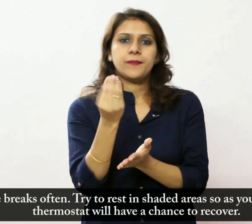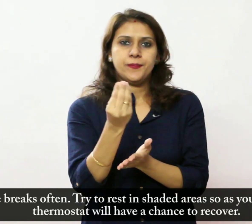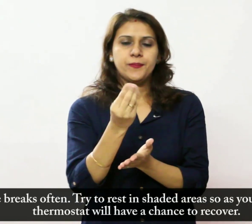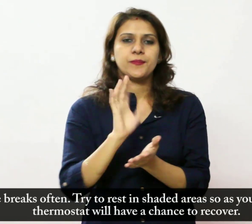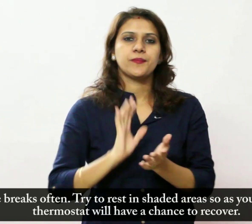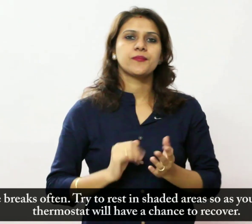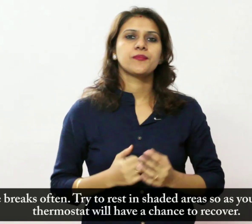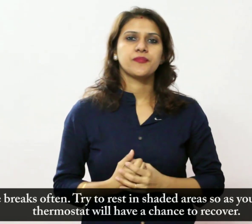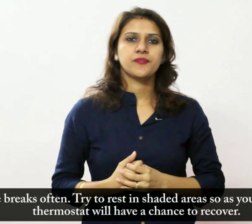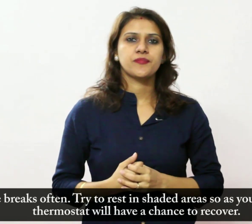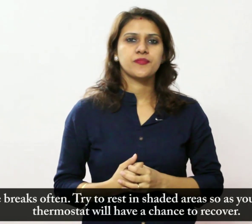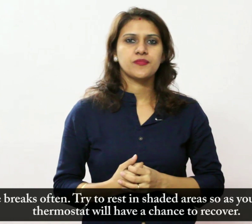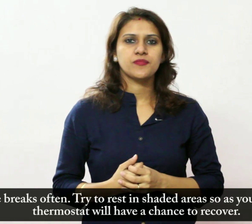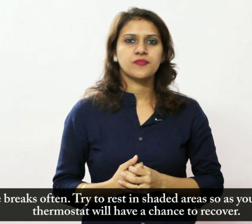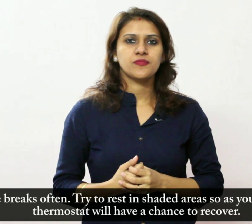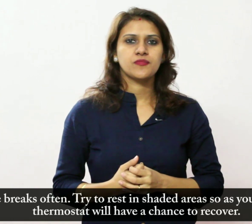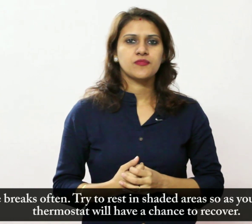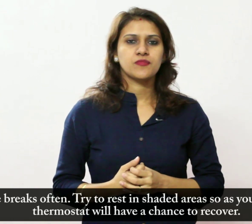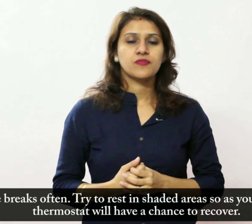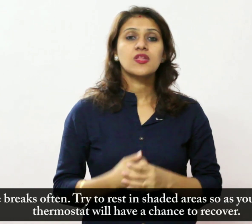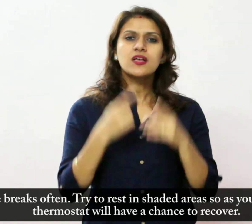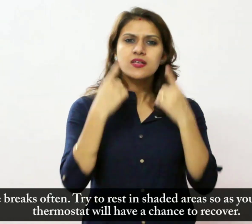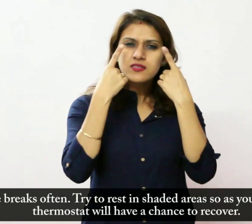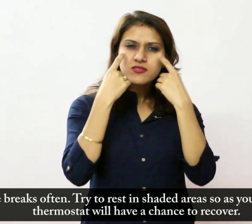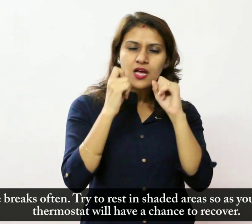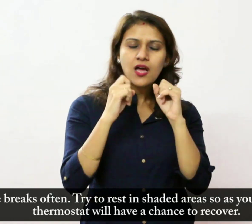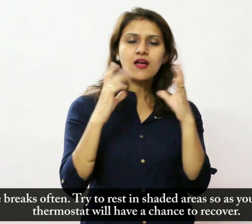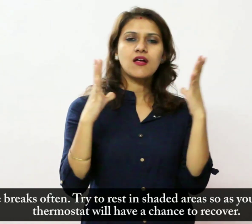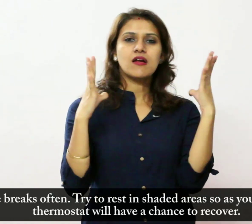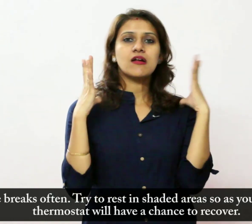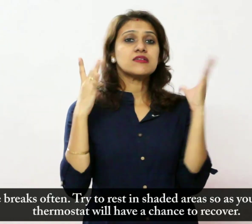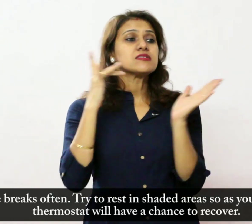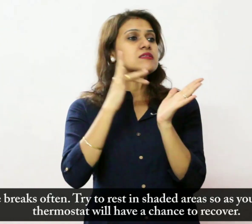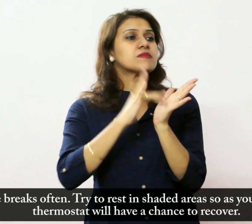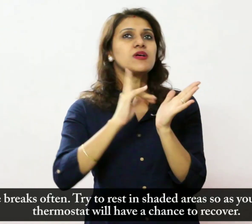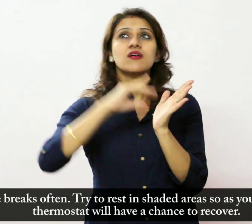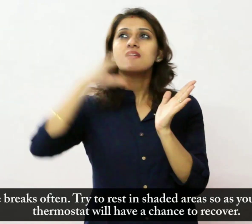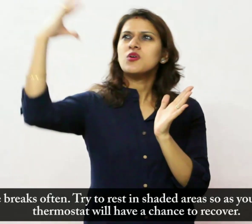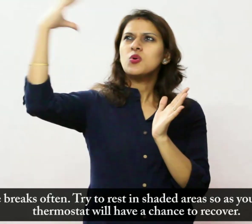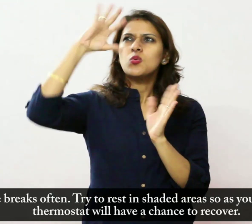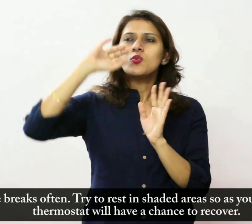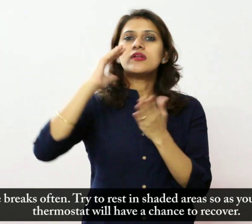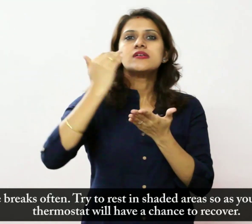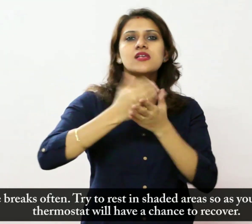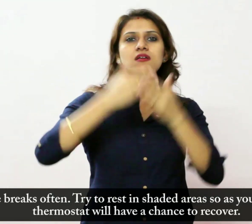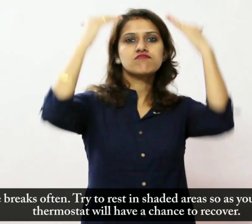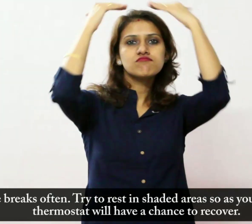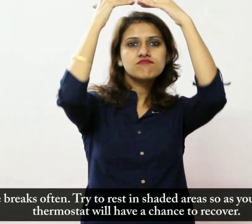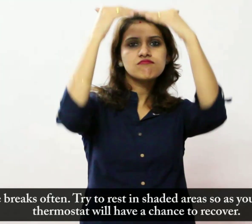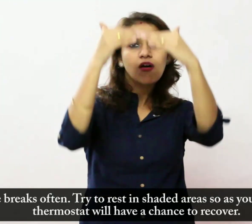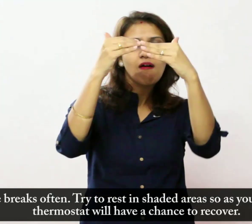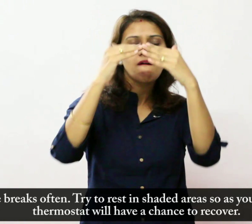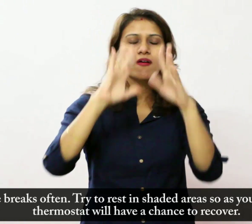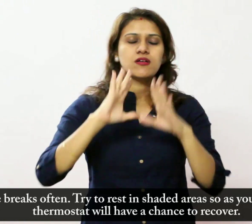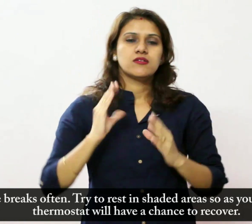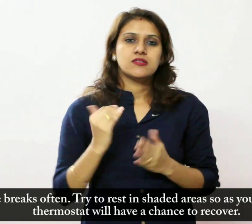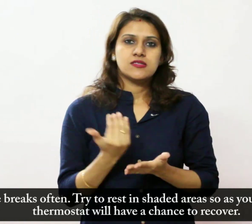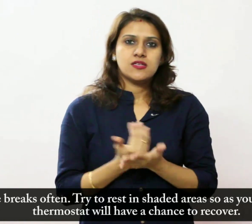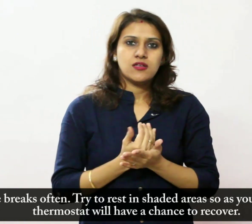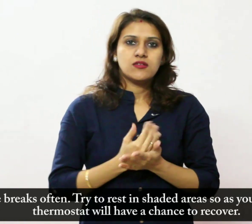चायांके छेत्र में अराम करने की कोशिश करें ताकि आपके शरीर के थर्मोस्टैट को ठीक होने का